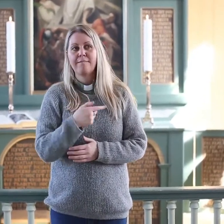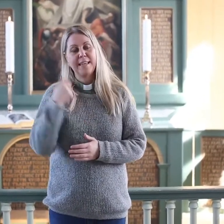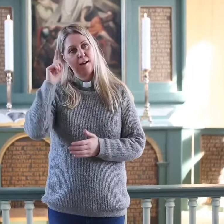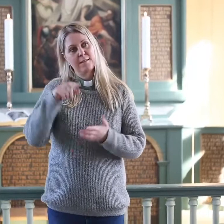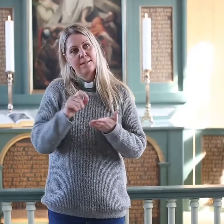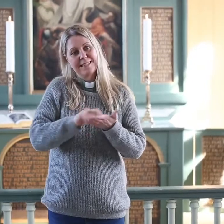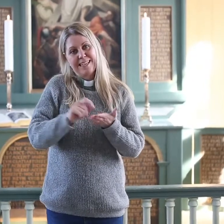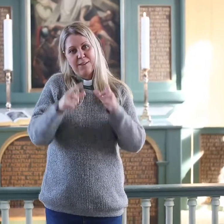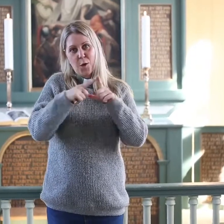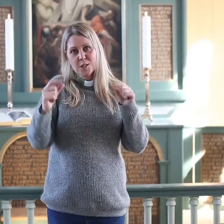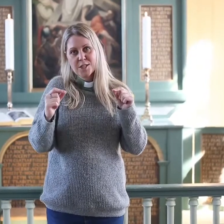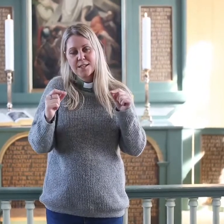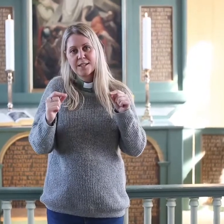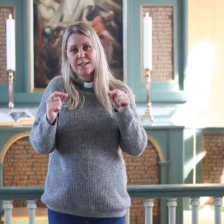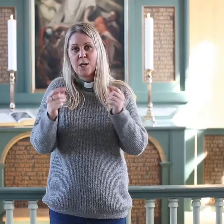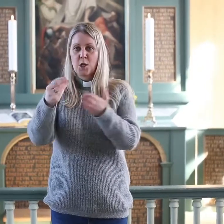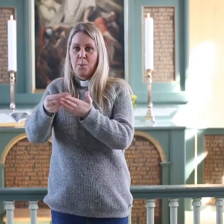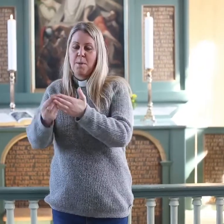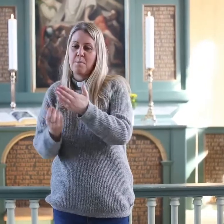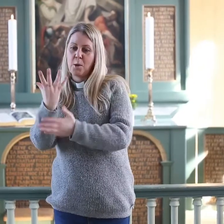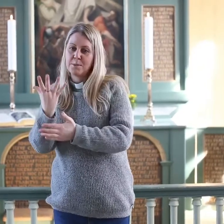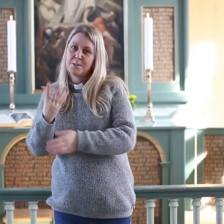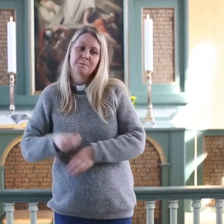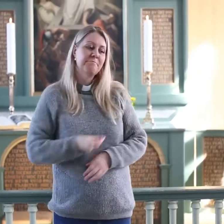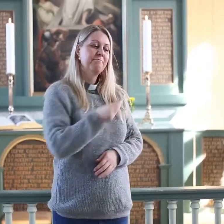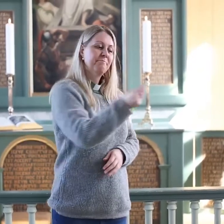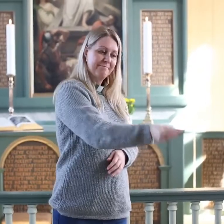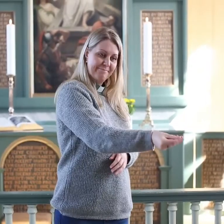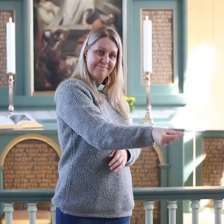Da kan du kanskje skrive et kort eller kjøpe en blomst og gi det.